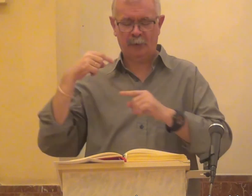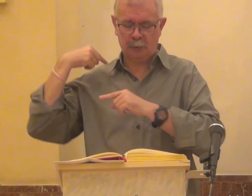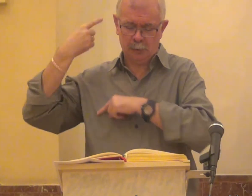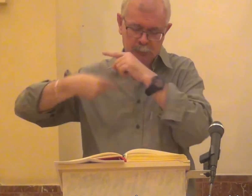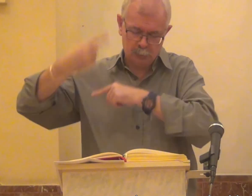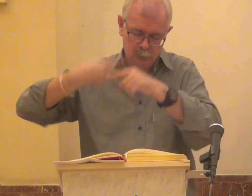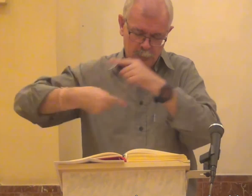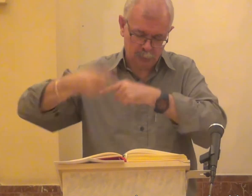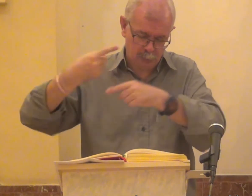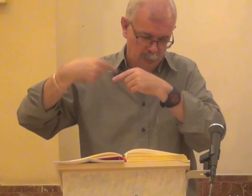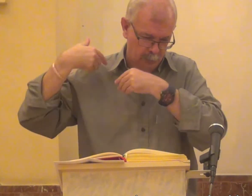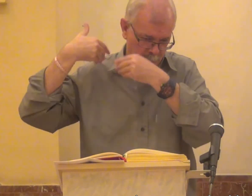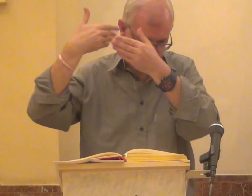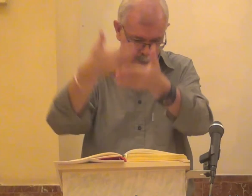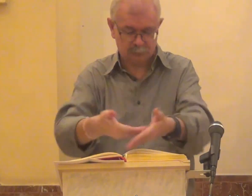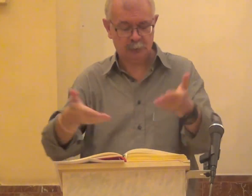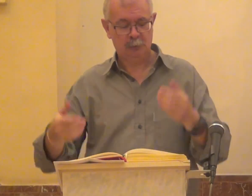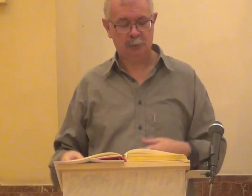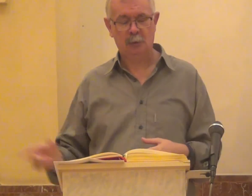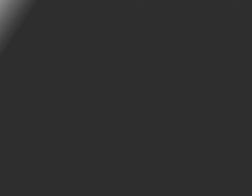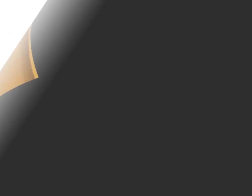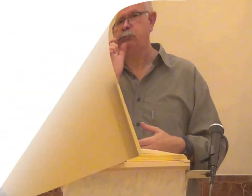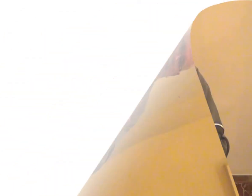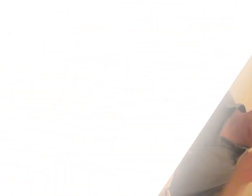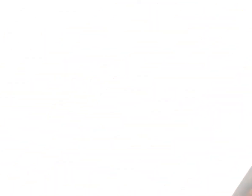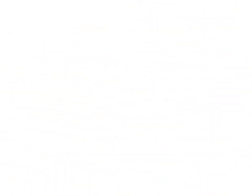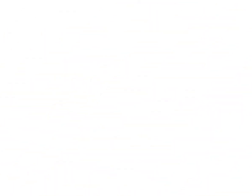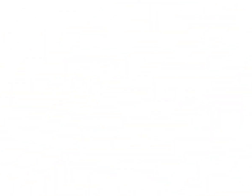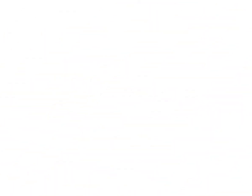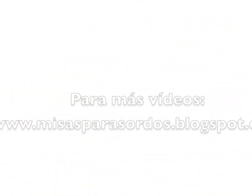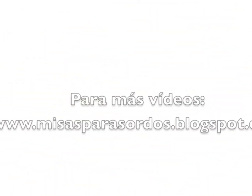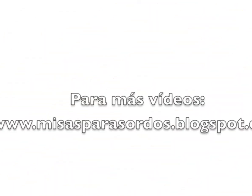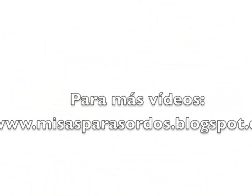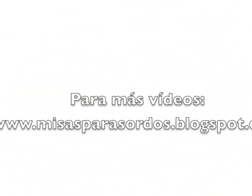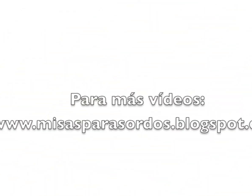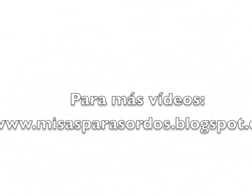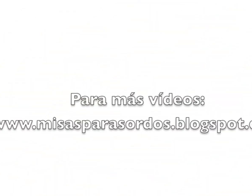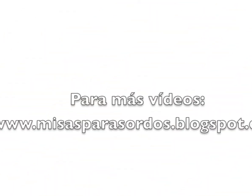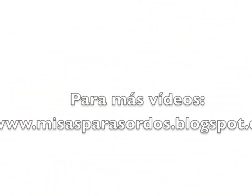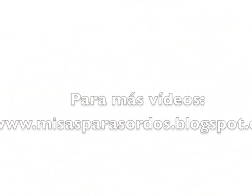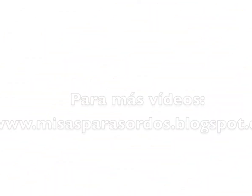los profetas Palabra de Dios ver vamos a ver vamos a